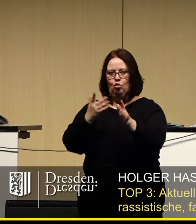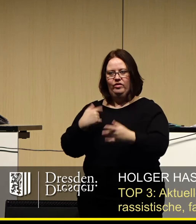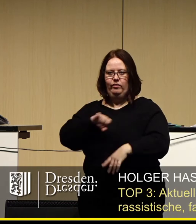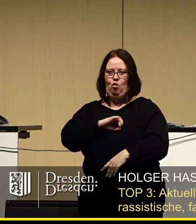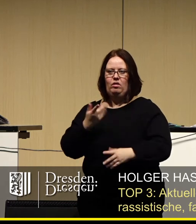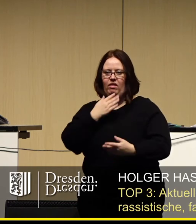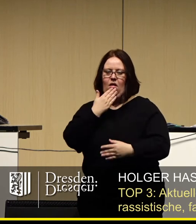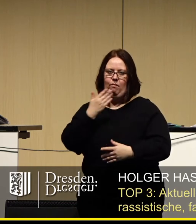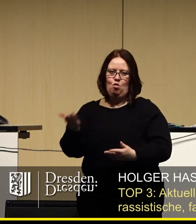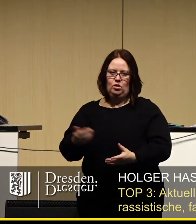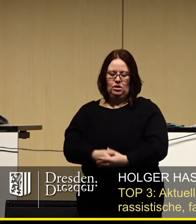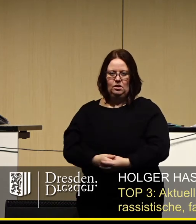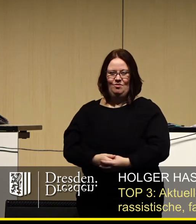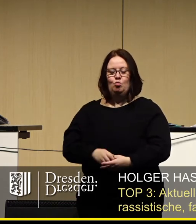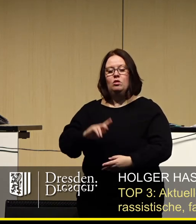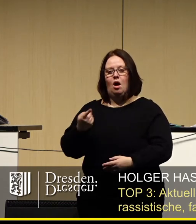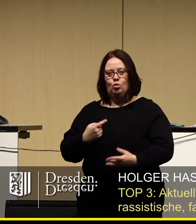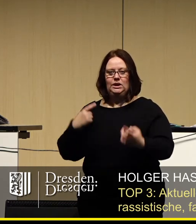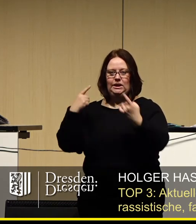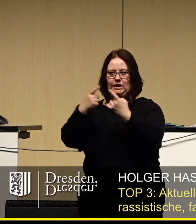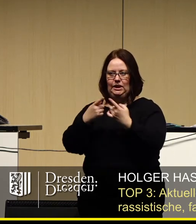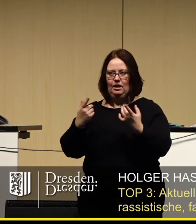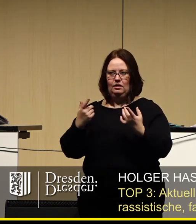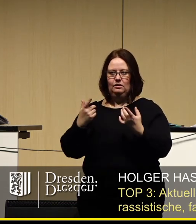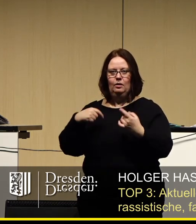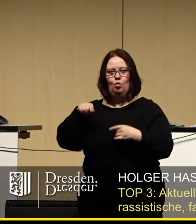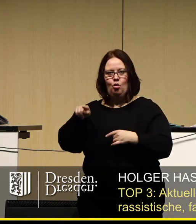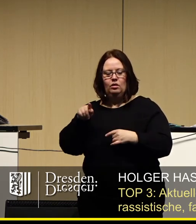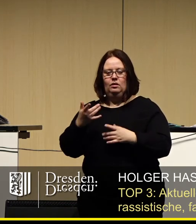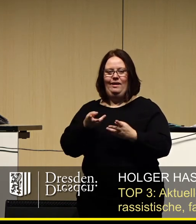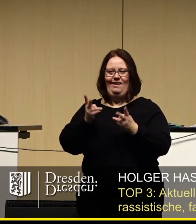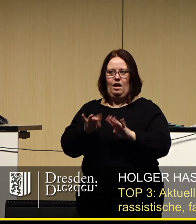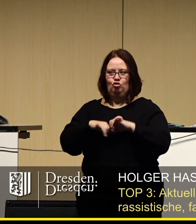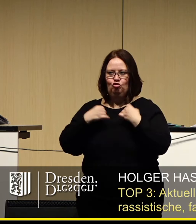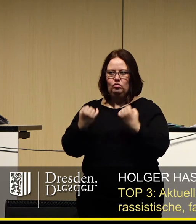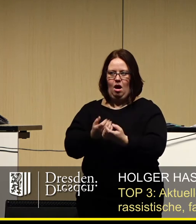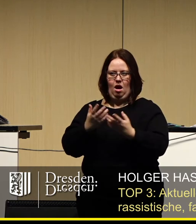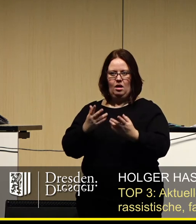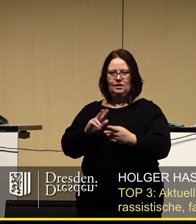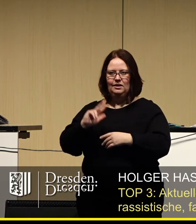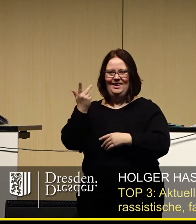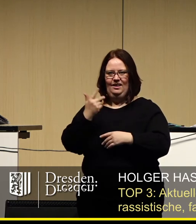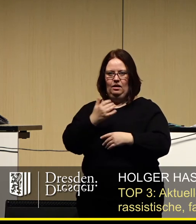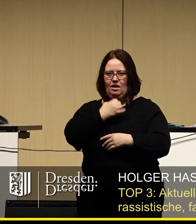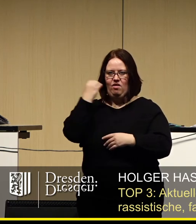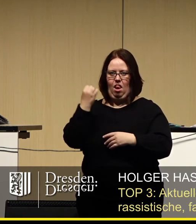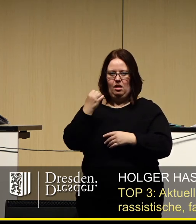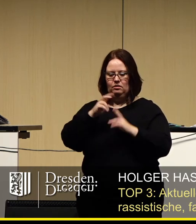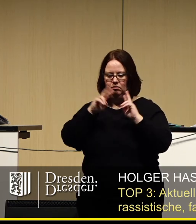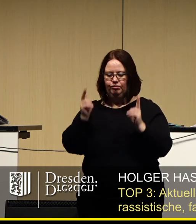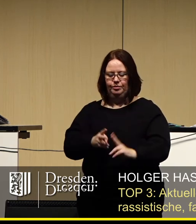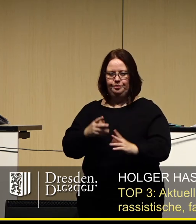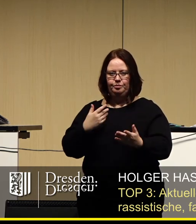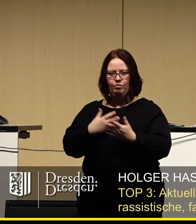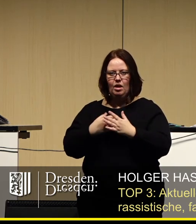Verharmlosung beitragen. Sie schwächt gezielt auch die für den Rechtsstaat unverzichtbare dritte Gewalt, wenn sie